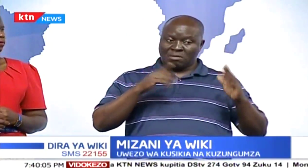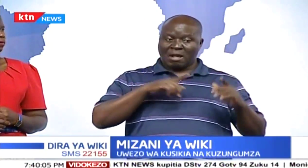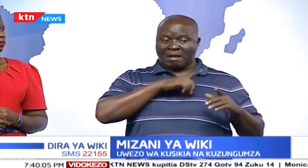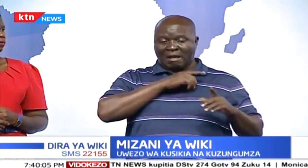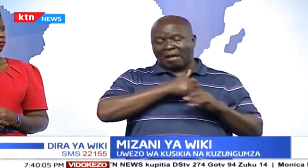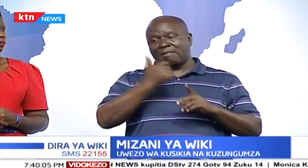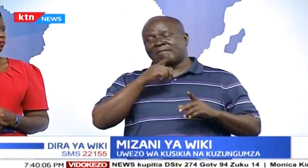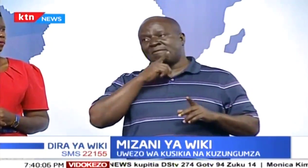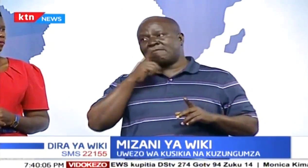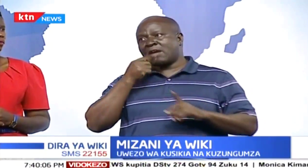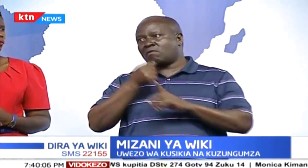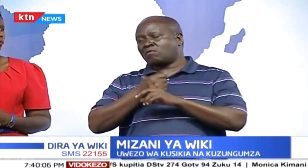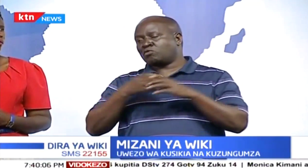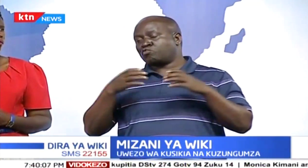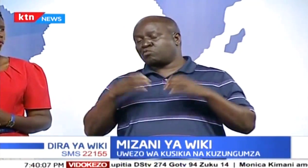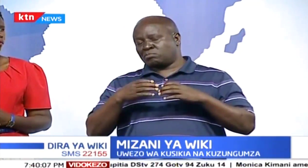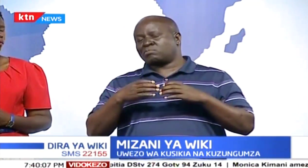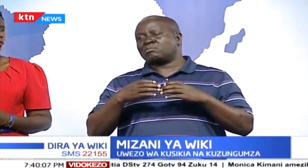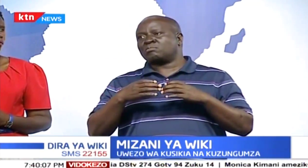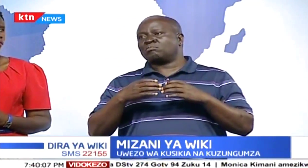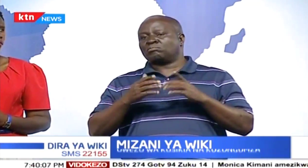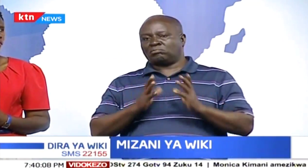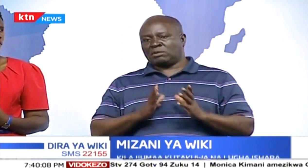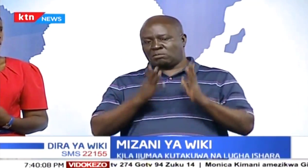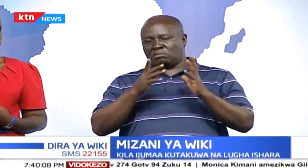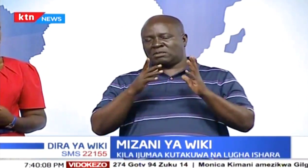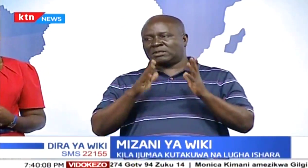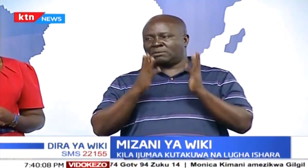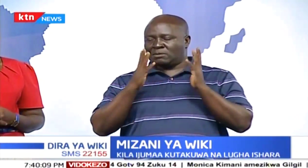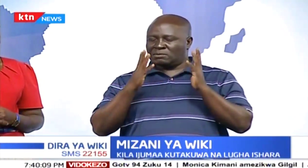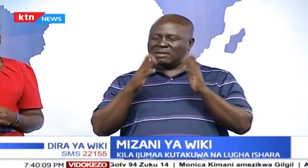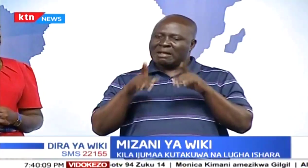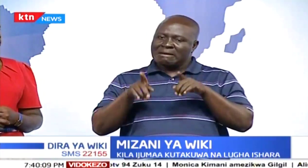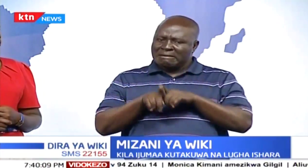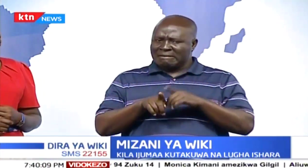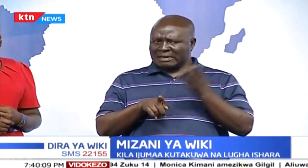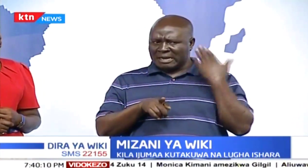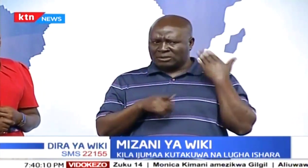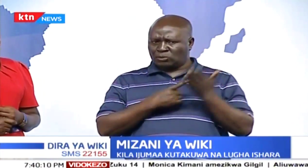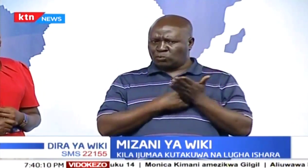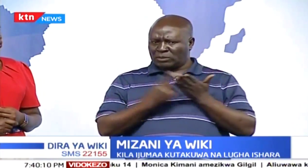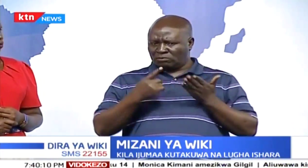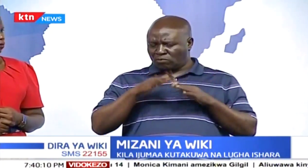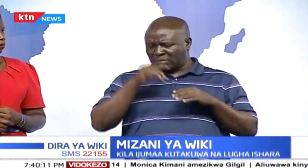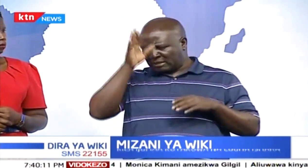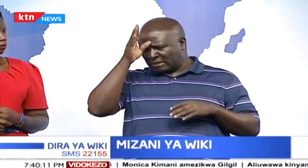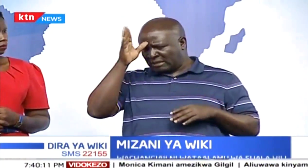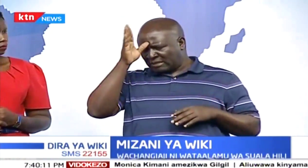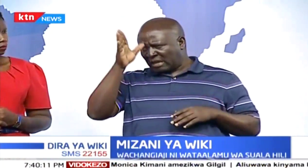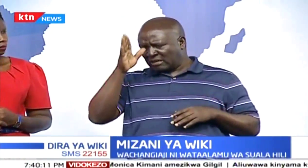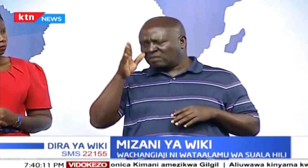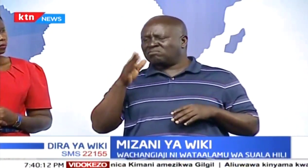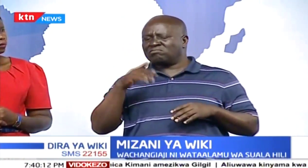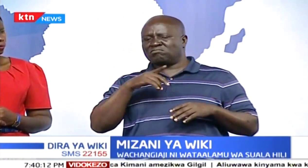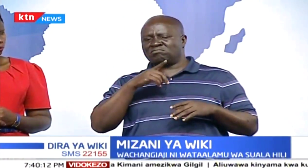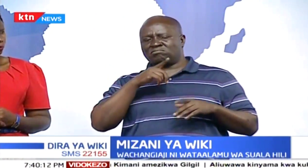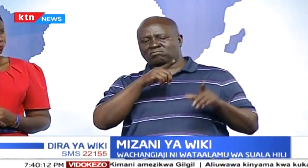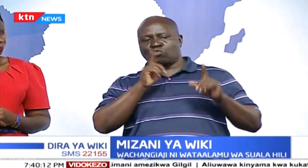Vijana wa mama. Waweze kuwamasisha jamii zetu. Waweze kuwa na